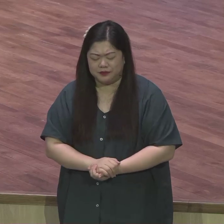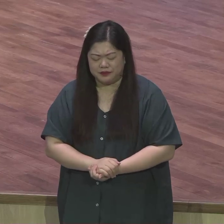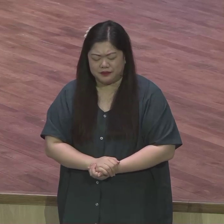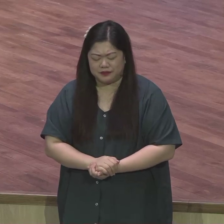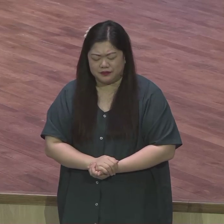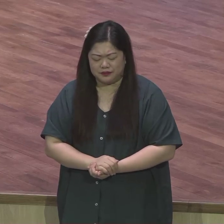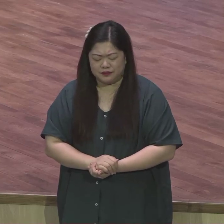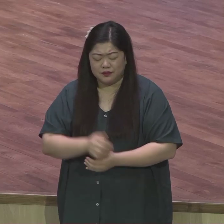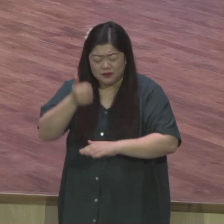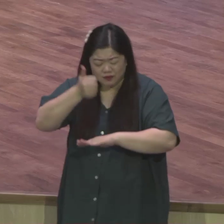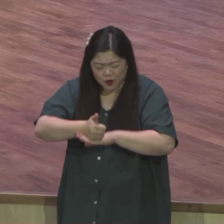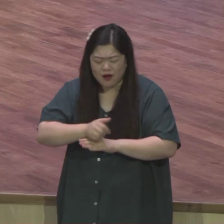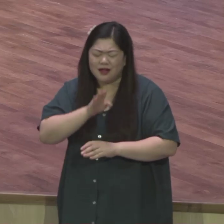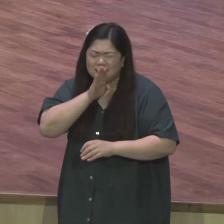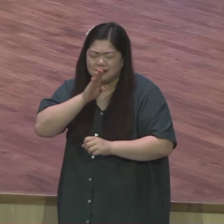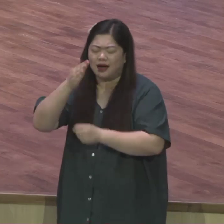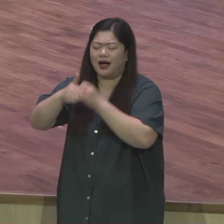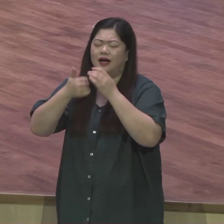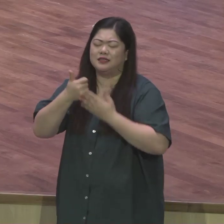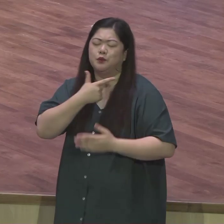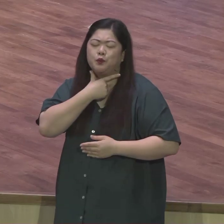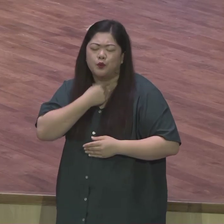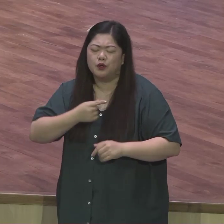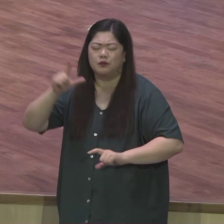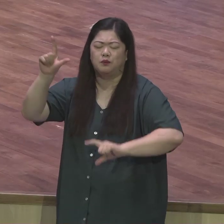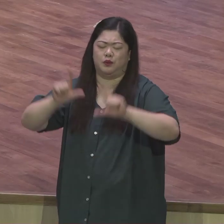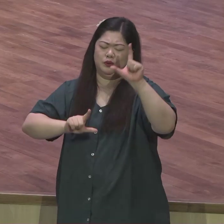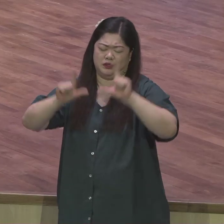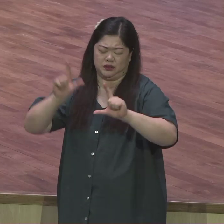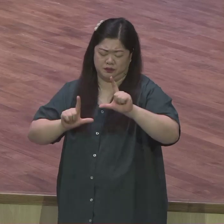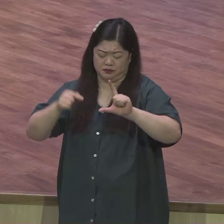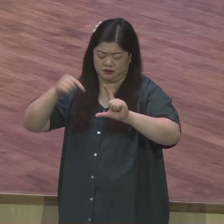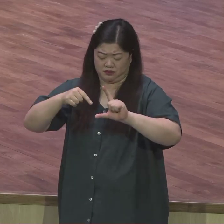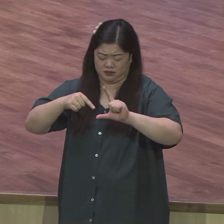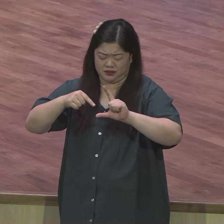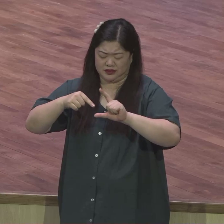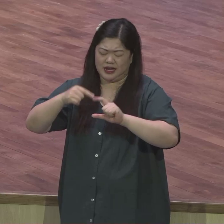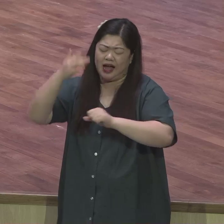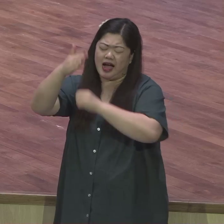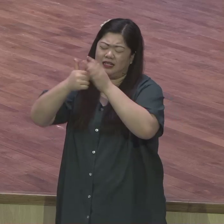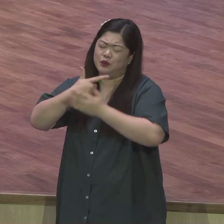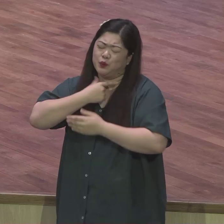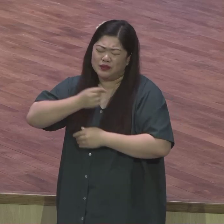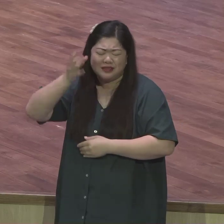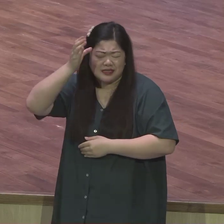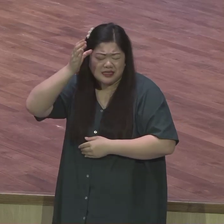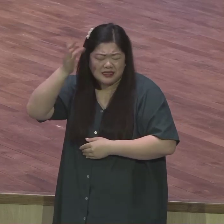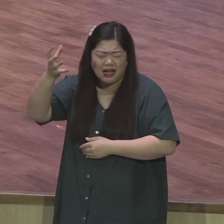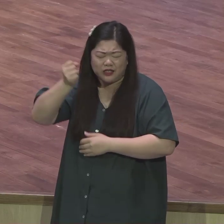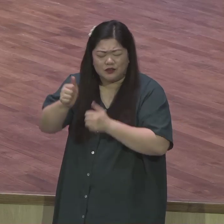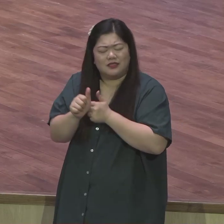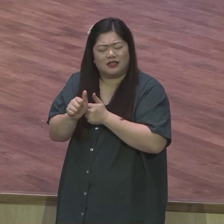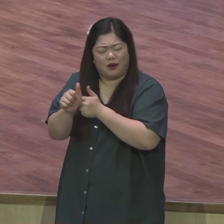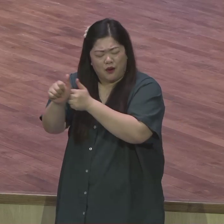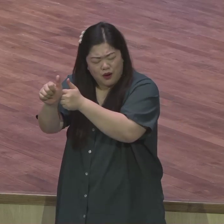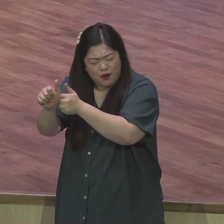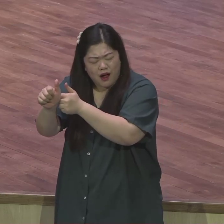하나님이 가장 기대하는 이 열망의 방향을 맞추고 났더니 하나님이 이렇게 응답하셨다는